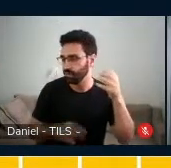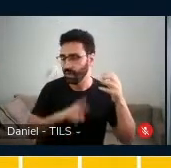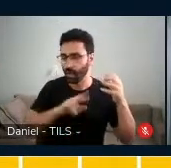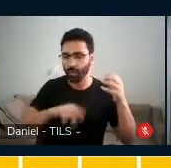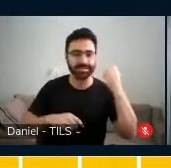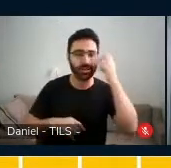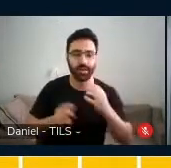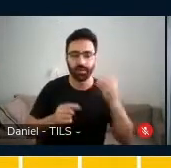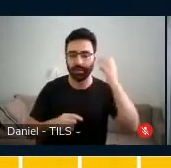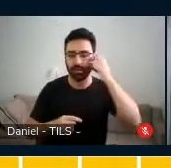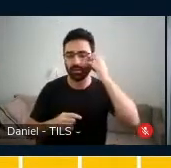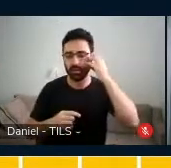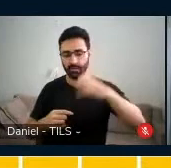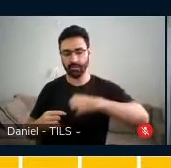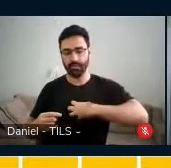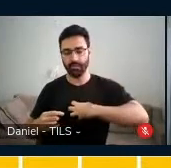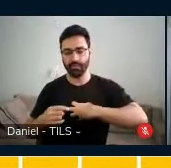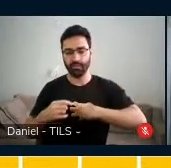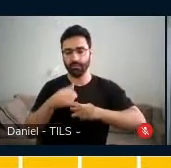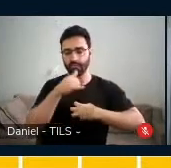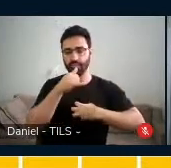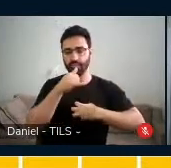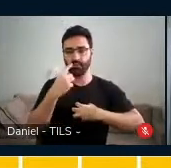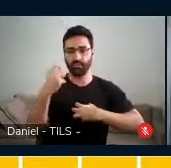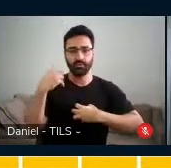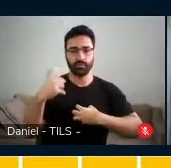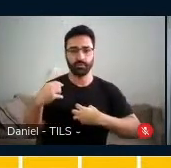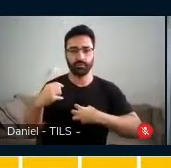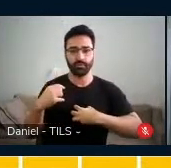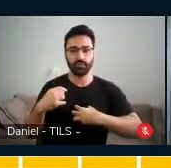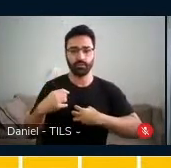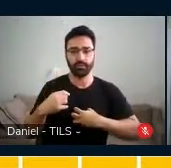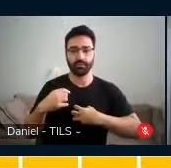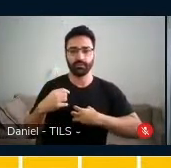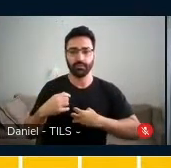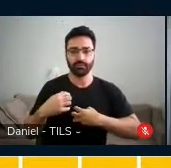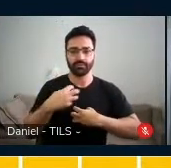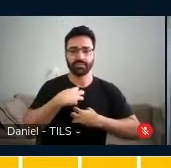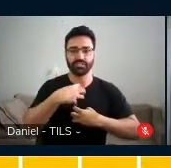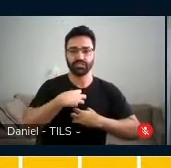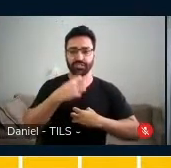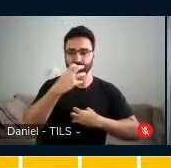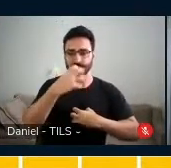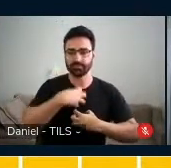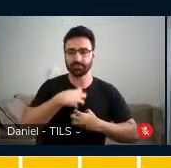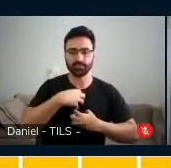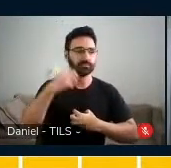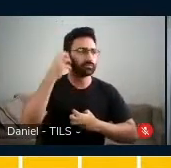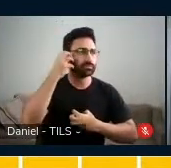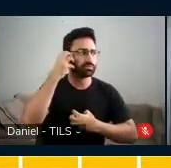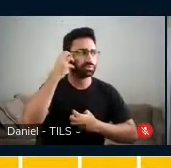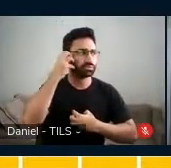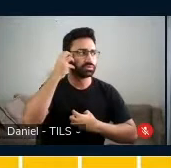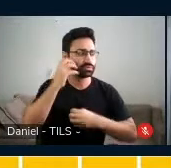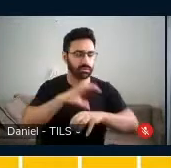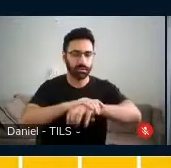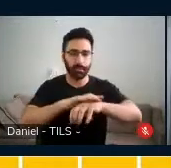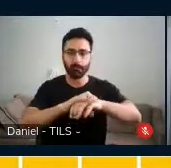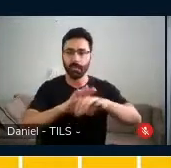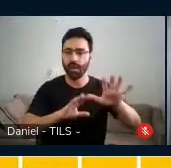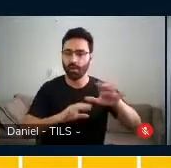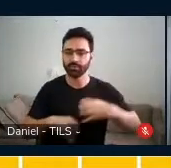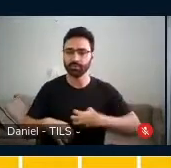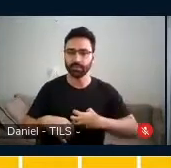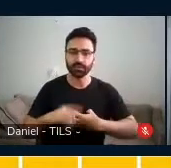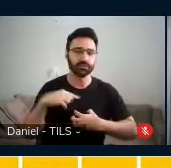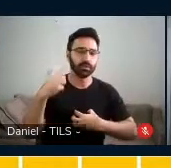peito dela e ficava ali nesse movimento de sentir na mão, depois ela vinha na